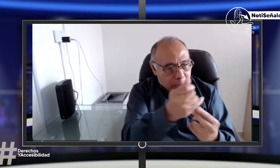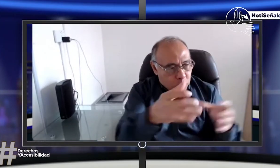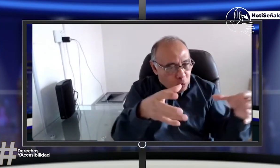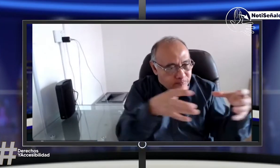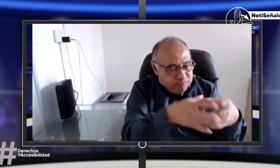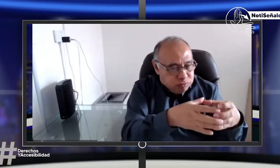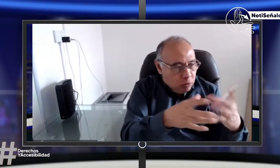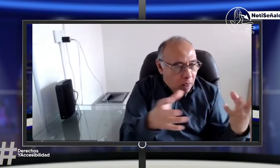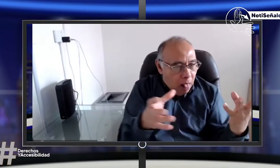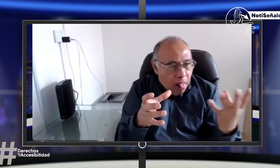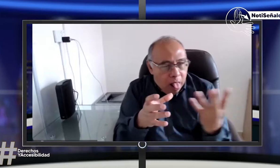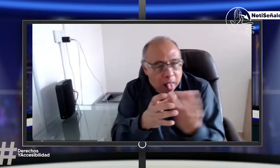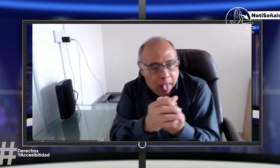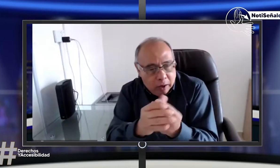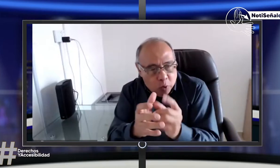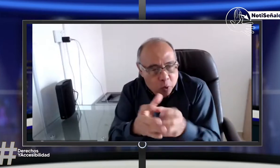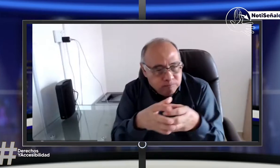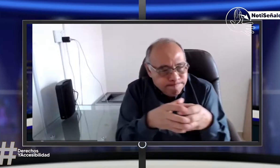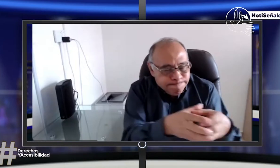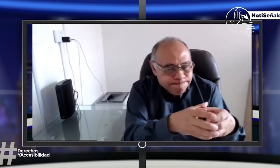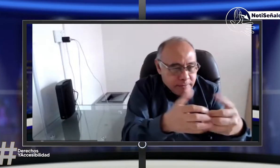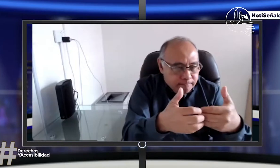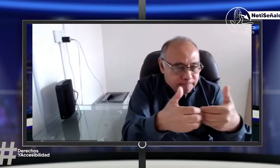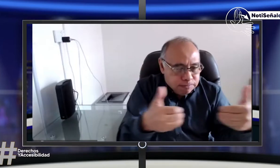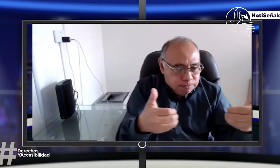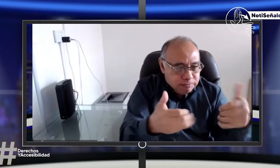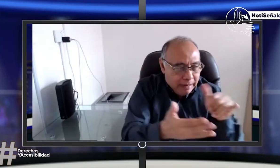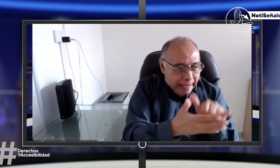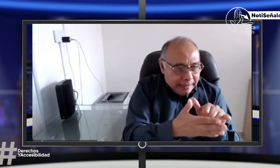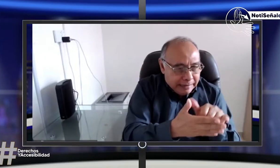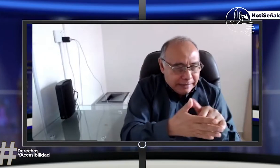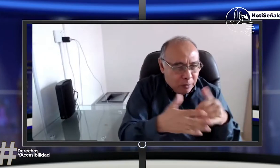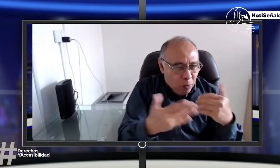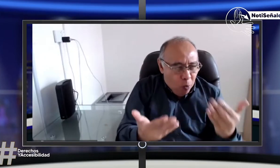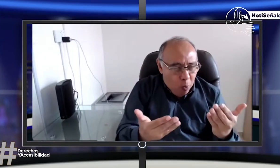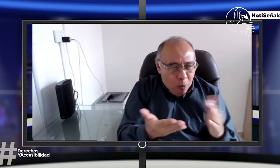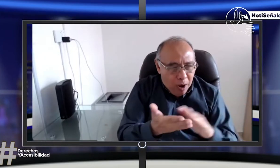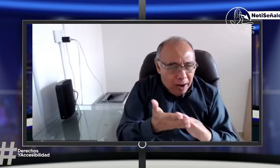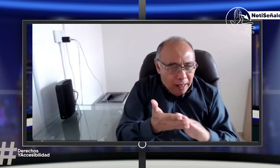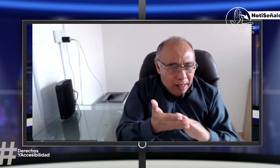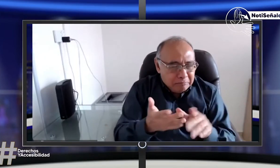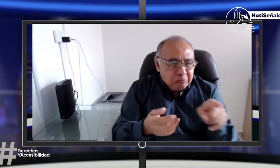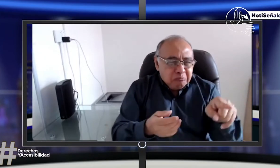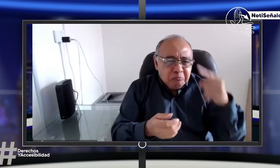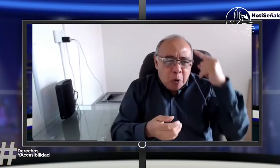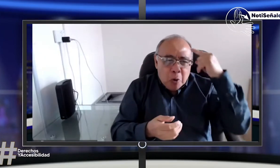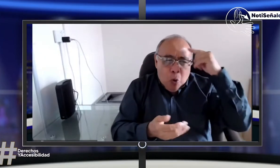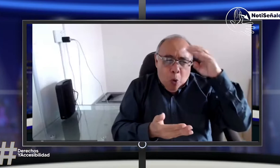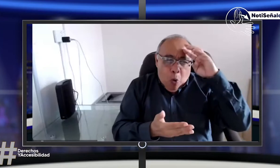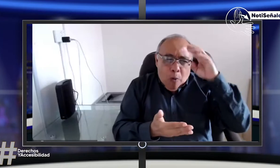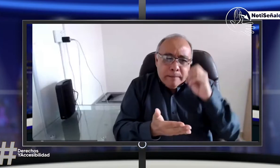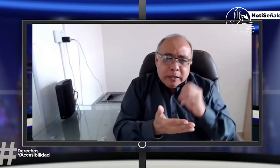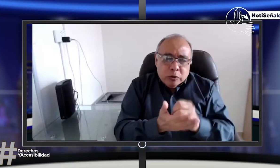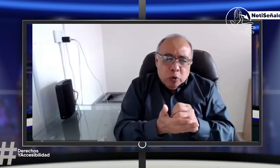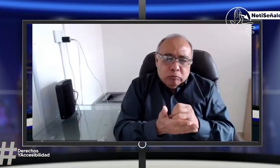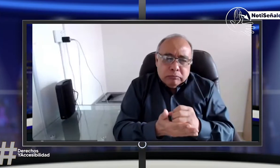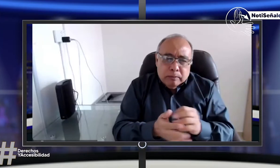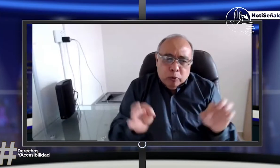que esta es la educación para los sordos. Es la educación bilingüe bicultural y que estos conceptos se tengan